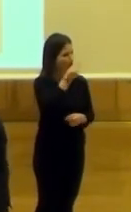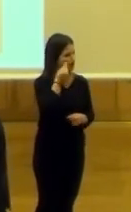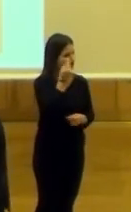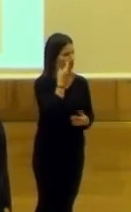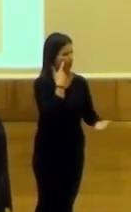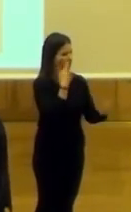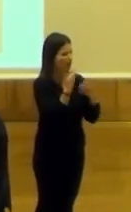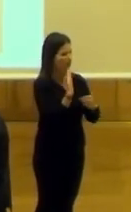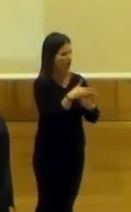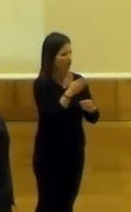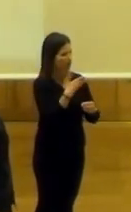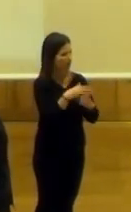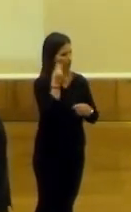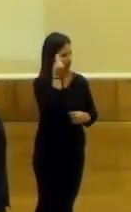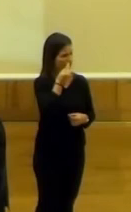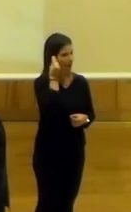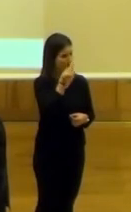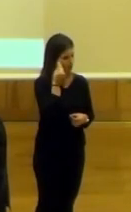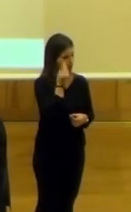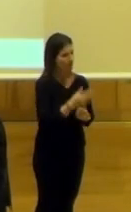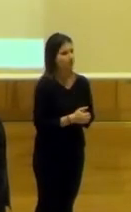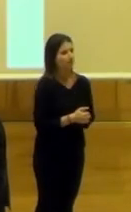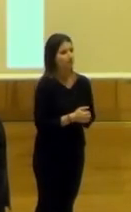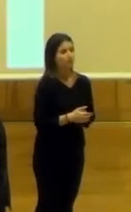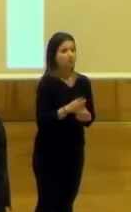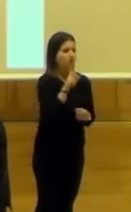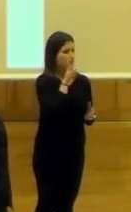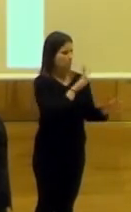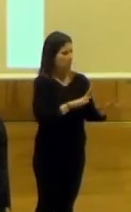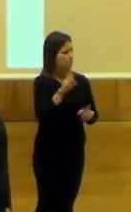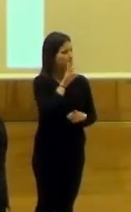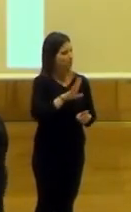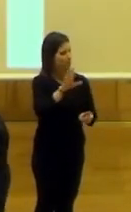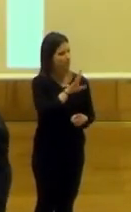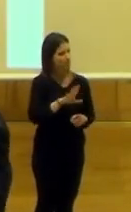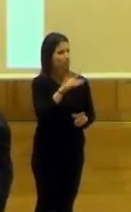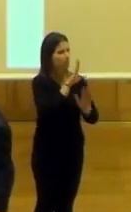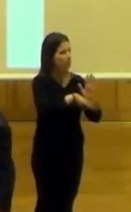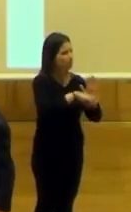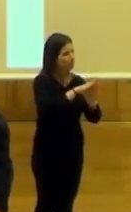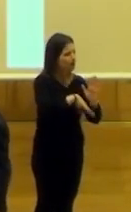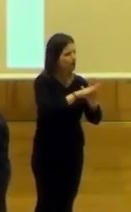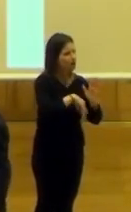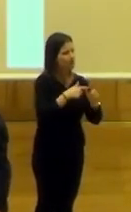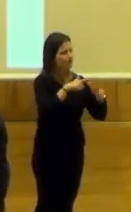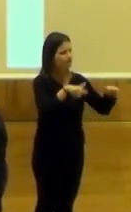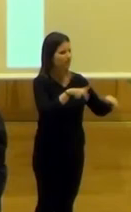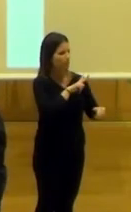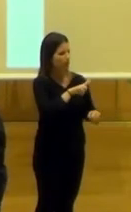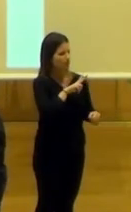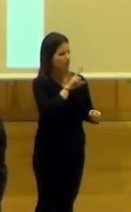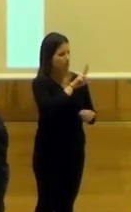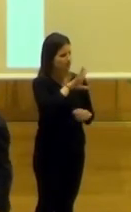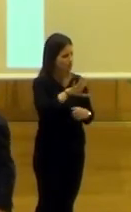emergente, ¿no?, de cervezas Alhambra. Paso a algunas imágenes rápidamente, programa didáctico, el Salón de Caballeros 24, es el